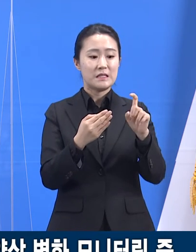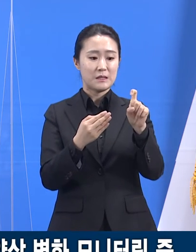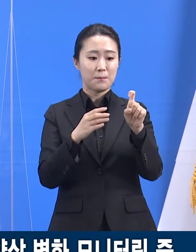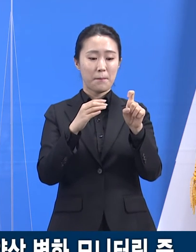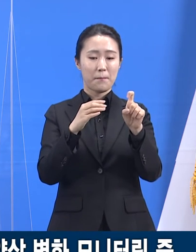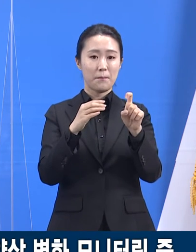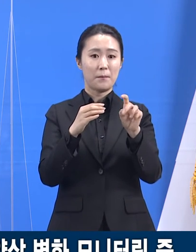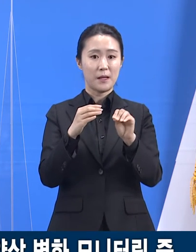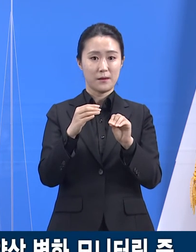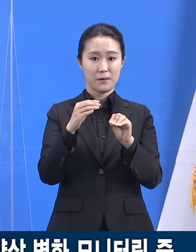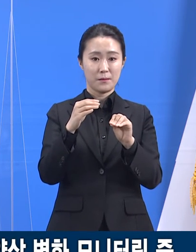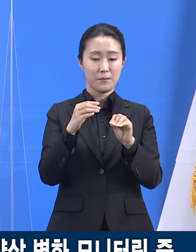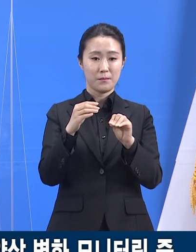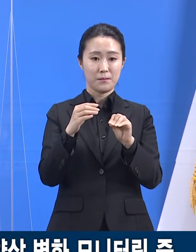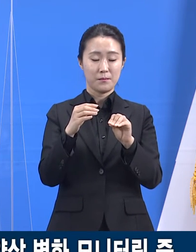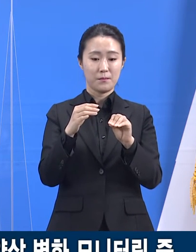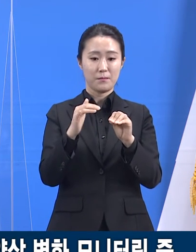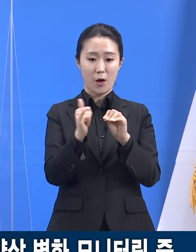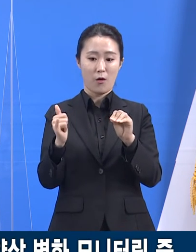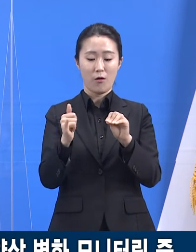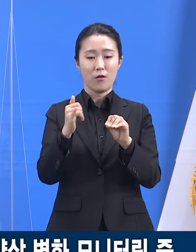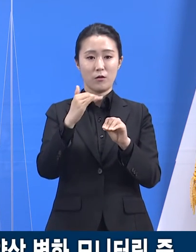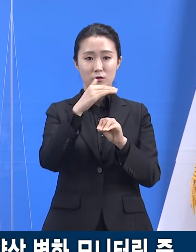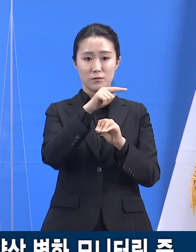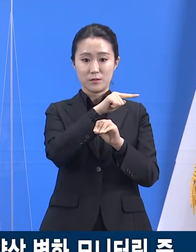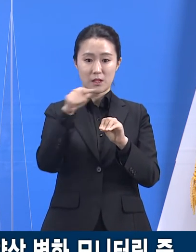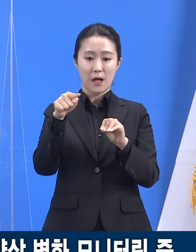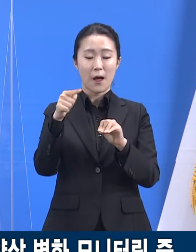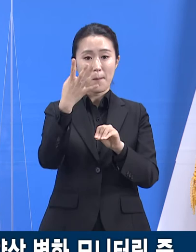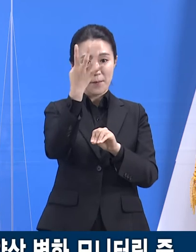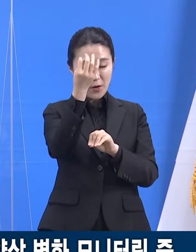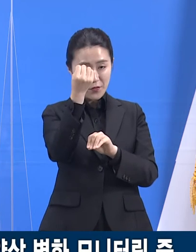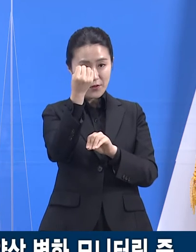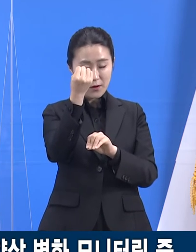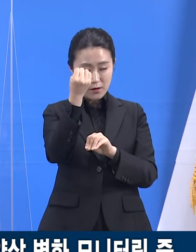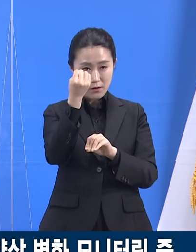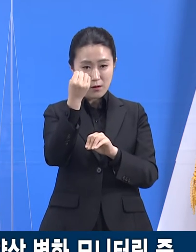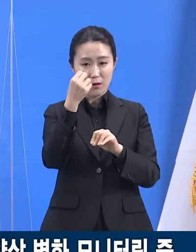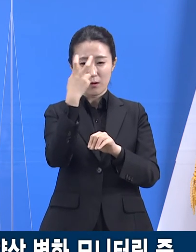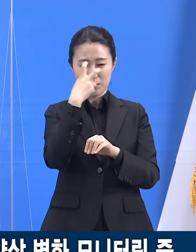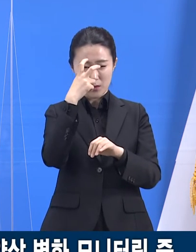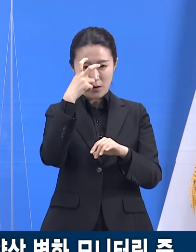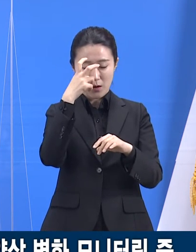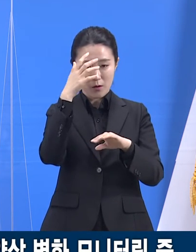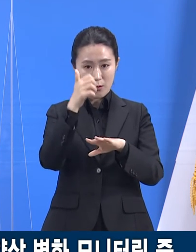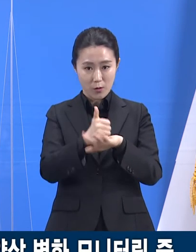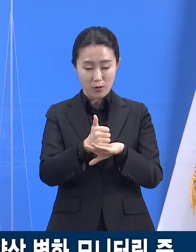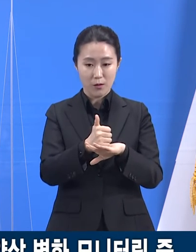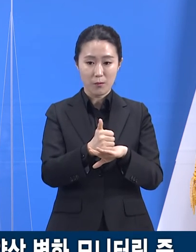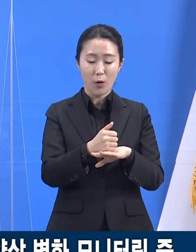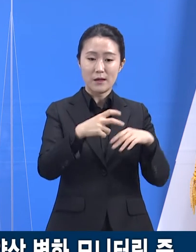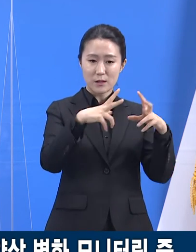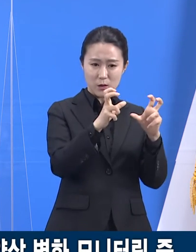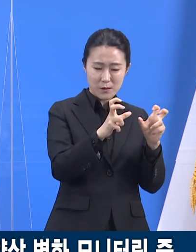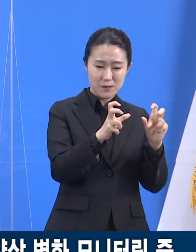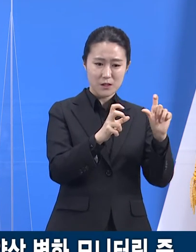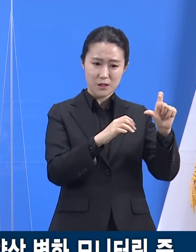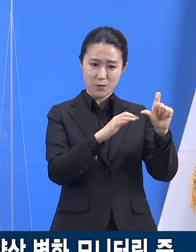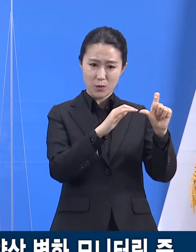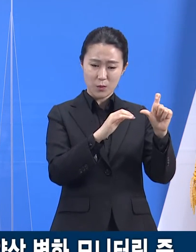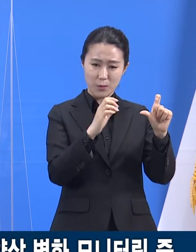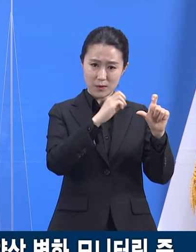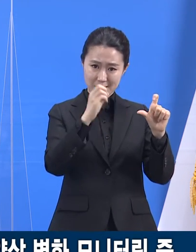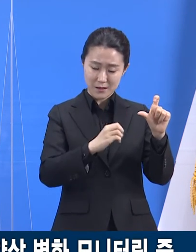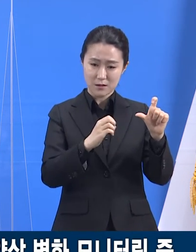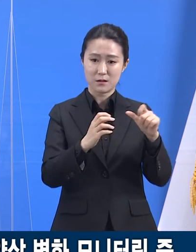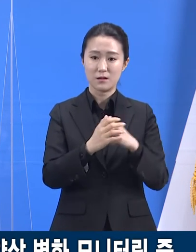.91명이었던 데 비해, 제8권역에 속한 성남시는 15.11명, 하남시는 18.64명,